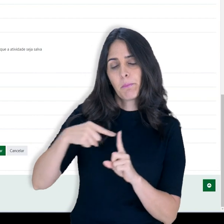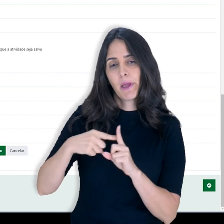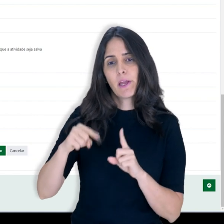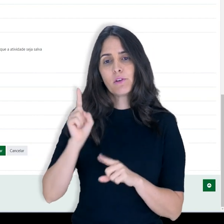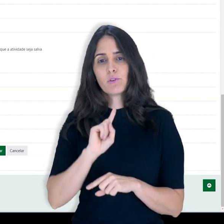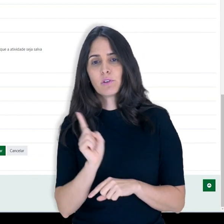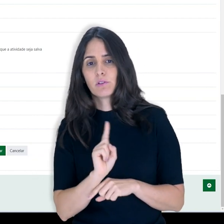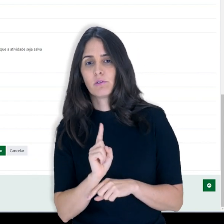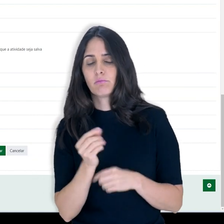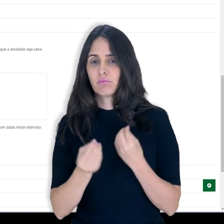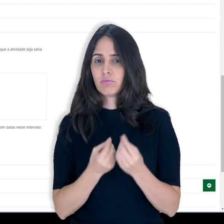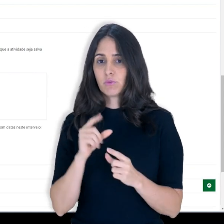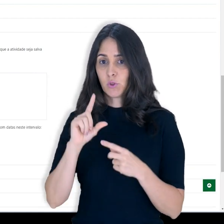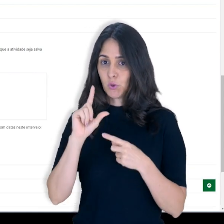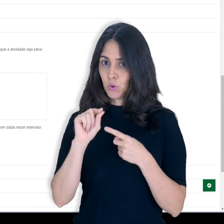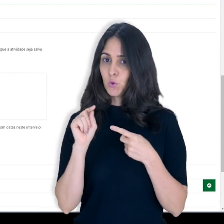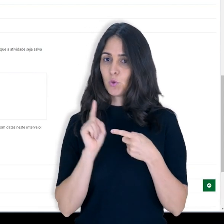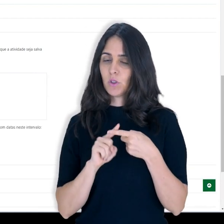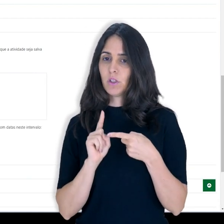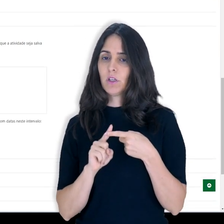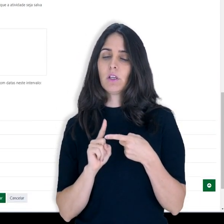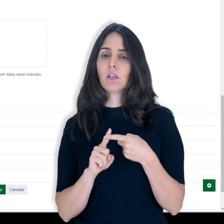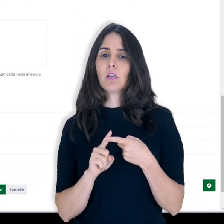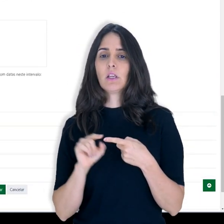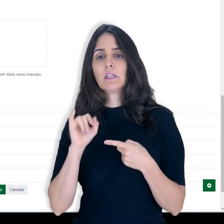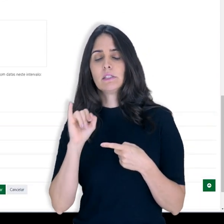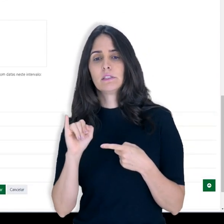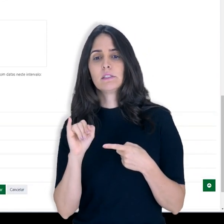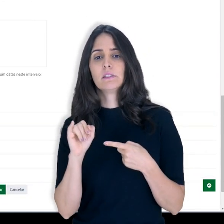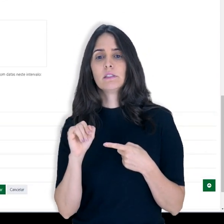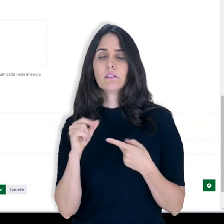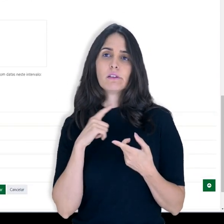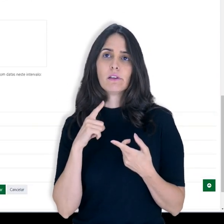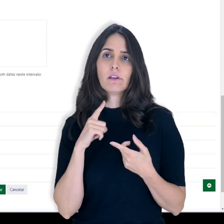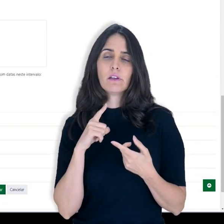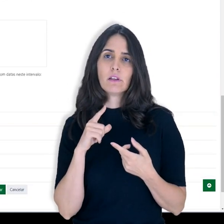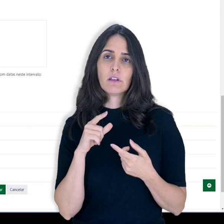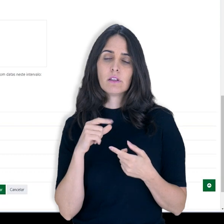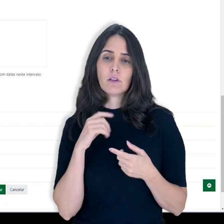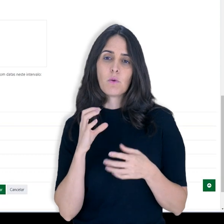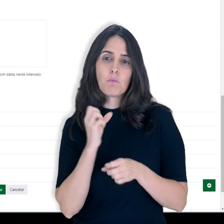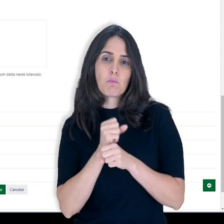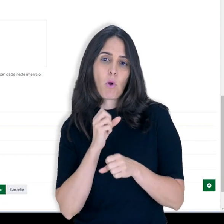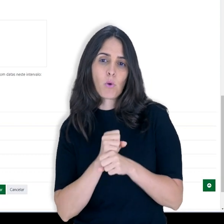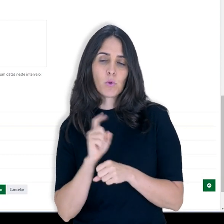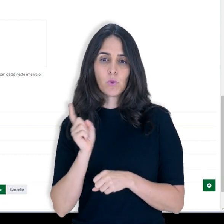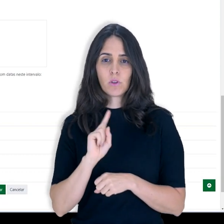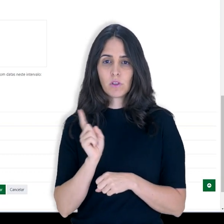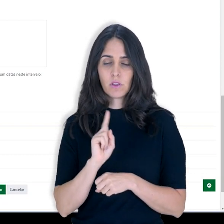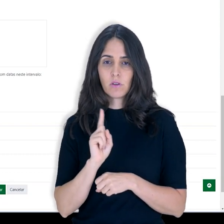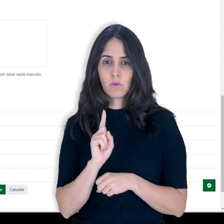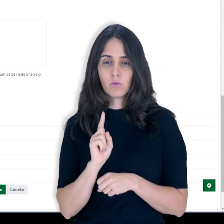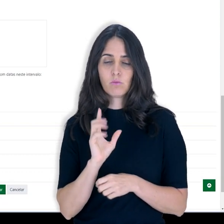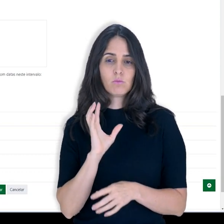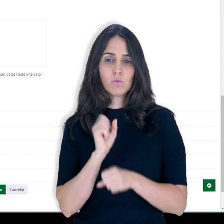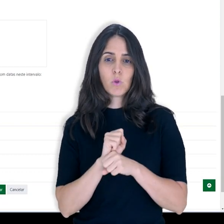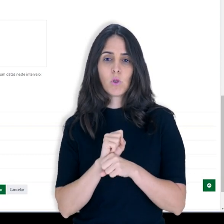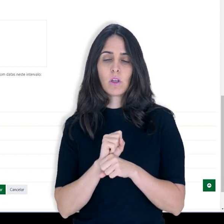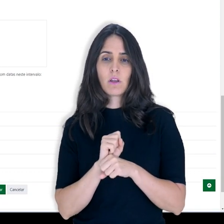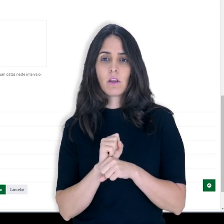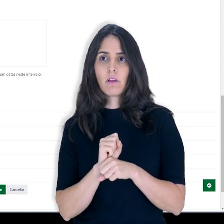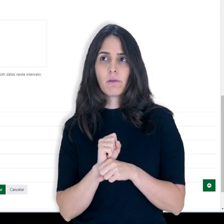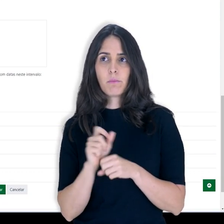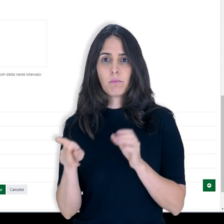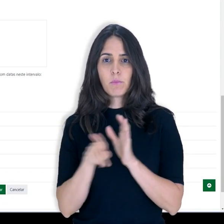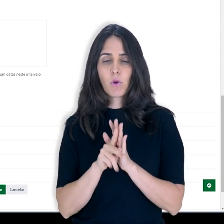máxima ou soma das avaliações. Vou escolher aqui se eu trabalho com escala ou pontos e a nota